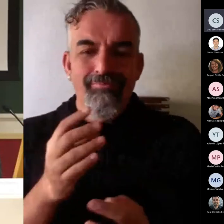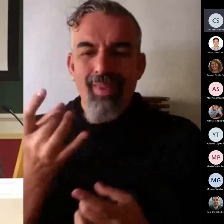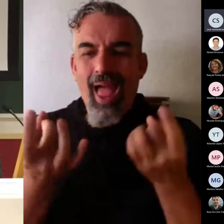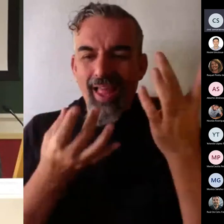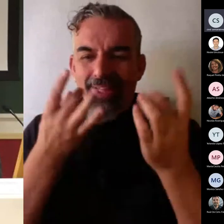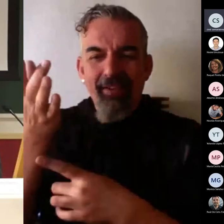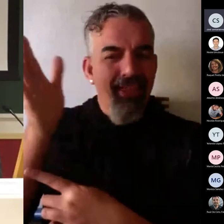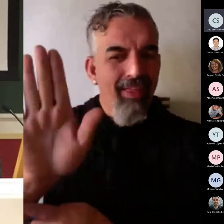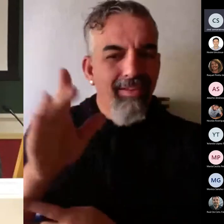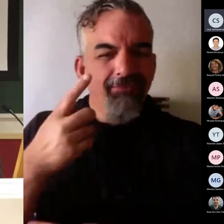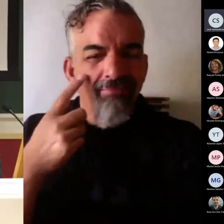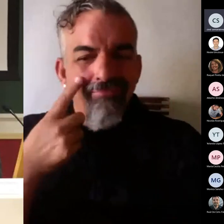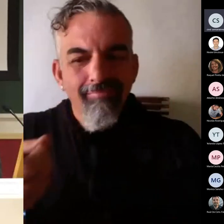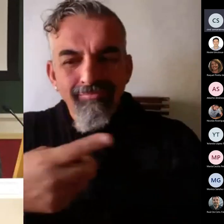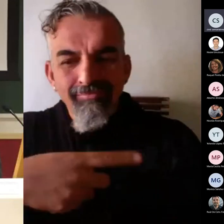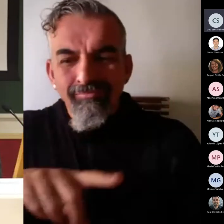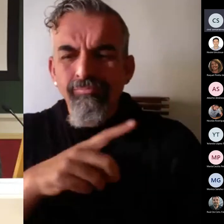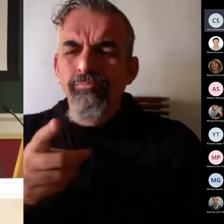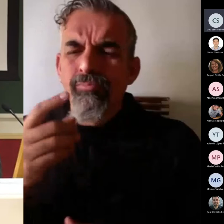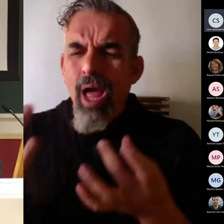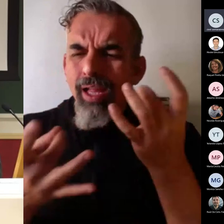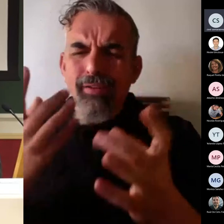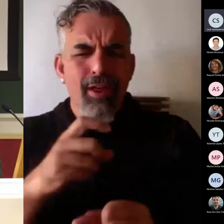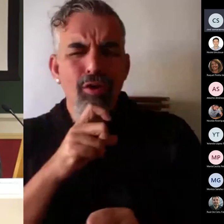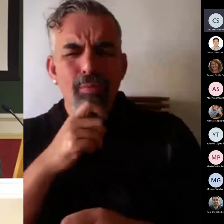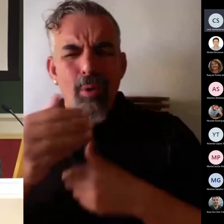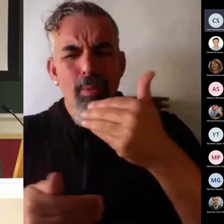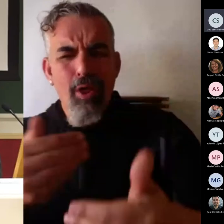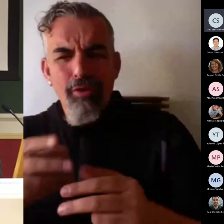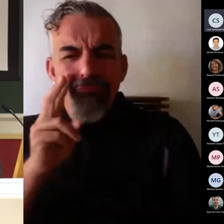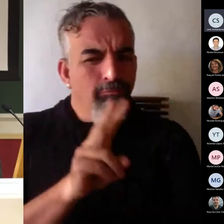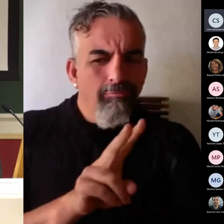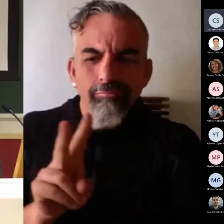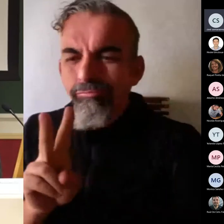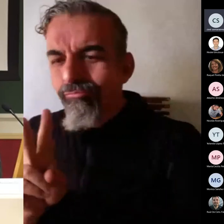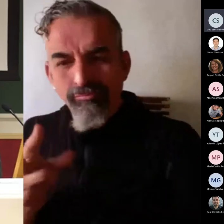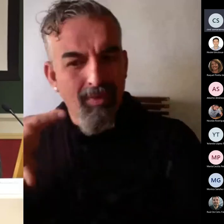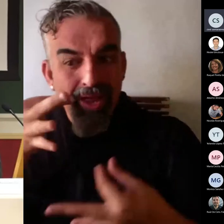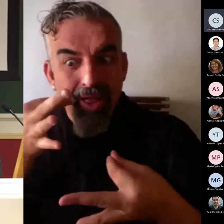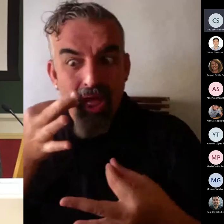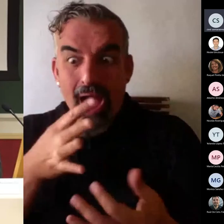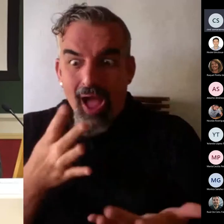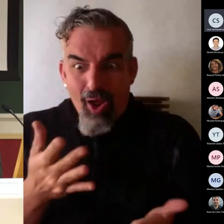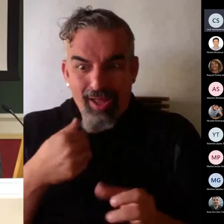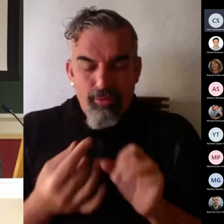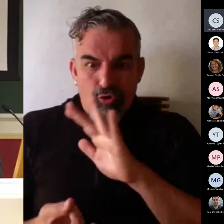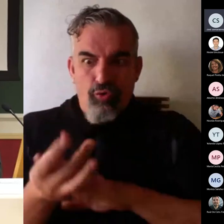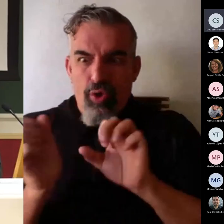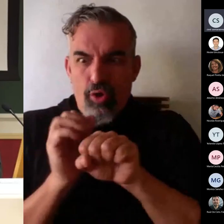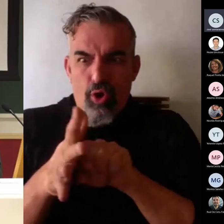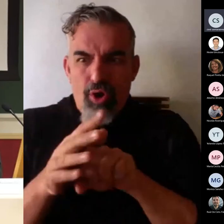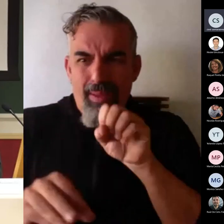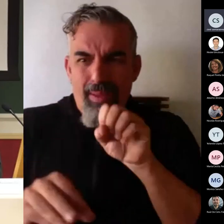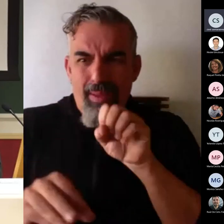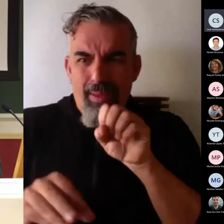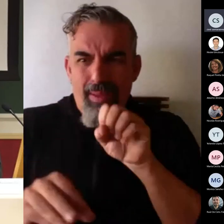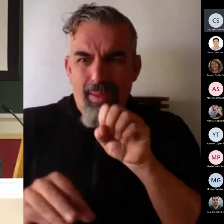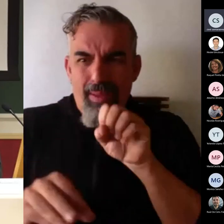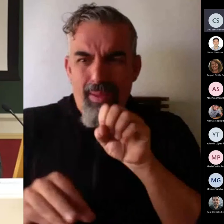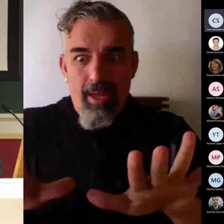ver cómo las desarrollaban y la cuestión es que no estábamos. Tampoco estábamos nosotros.